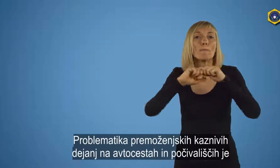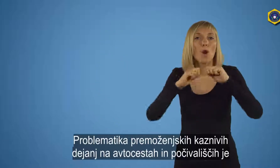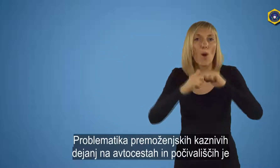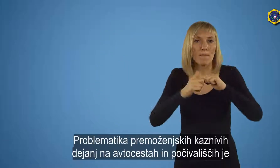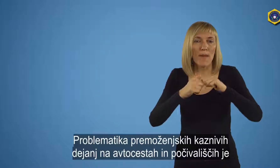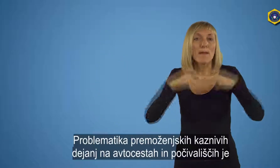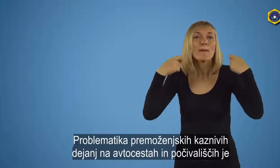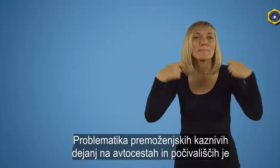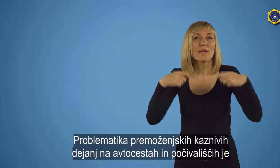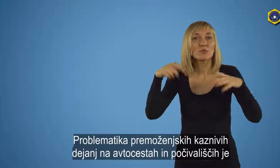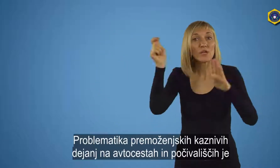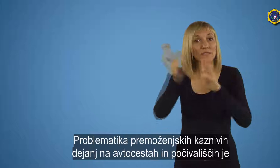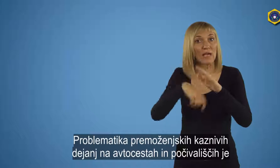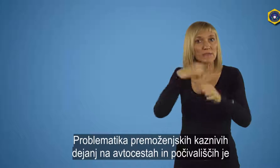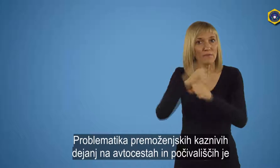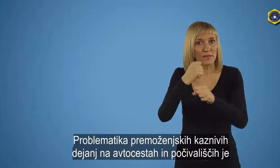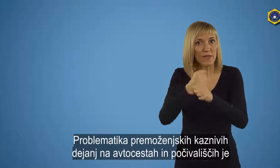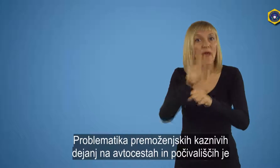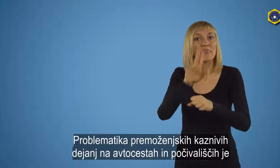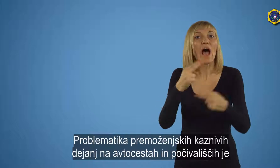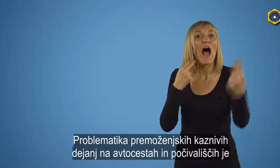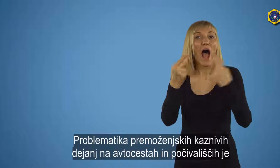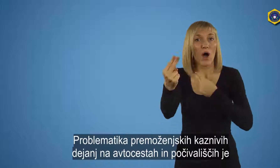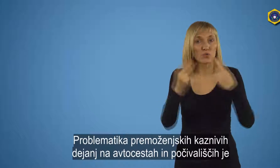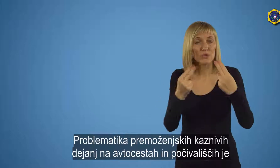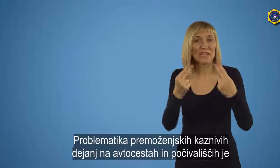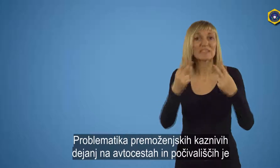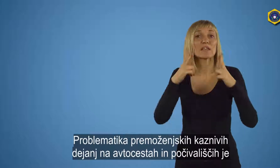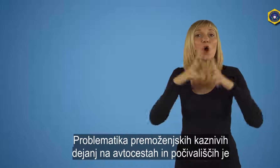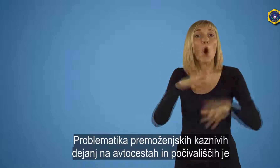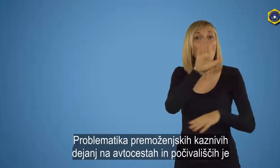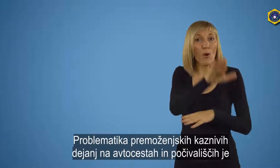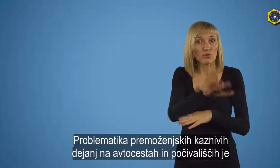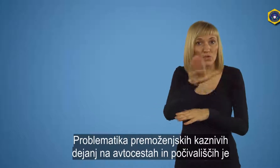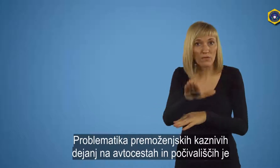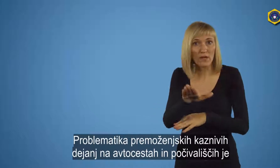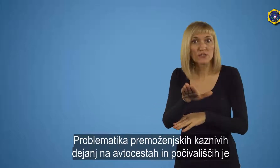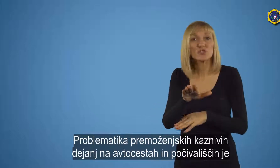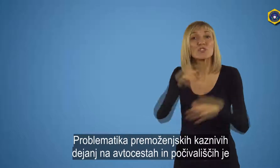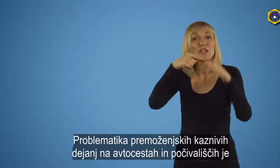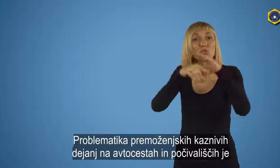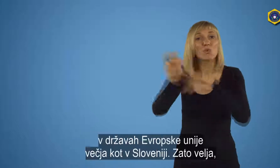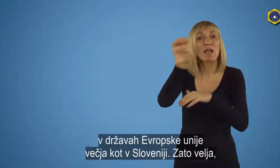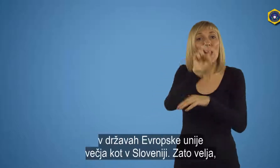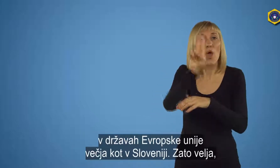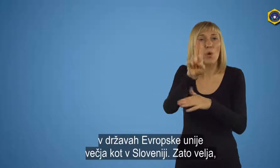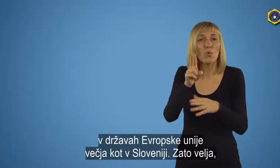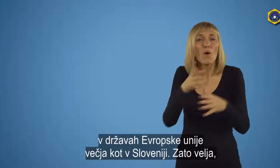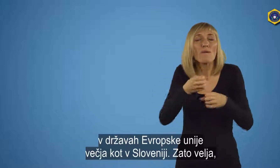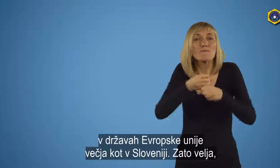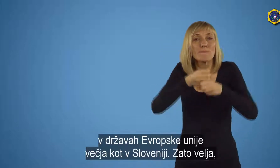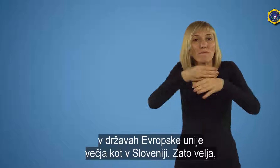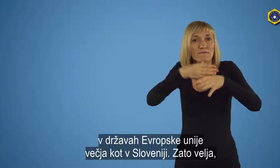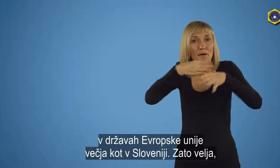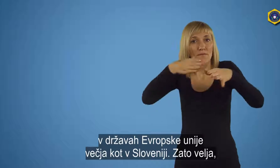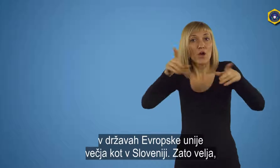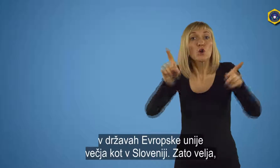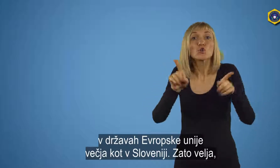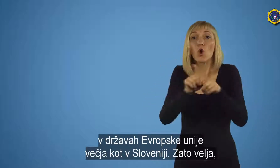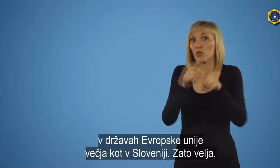Problematika premoženskih kaznivih dejanj na avtocestah in počivališčih je v državah Evropske unije večja kot v Sloveniji.